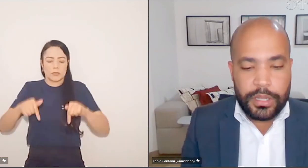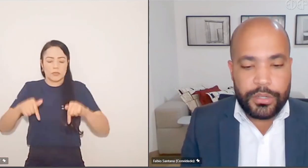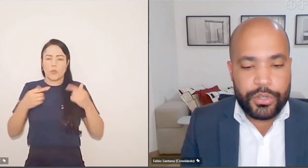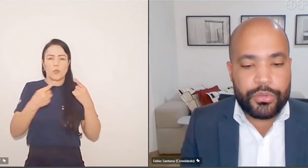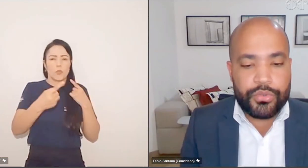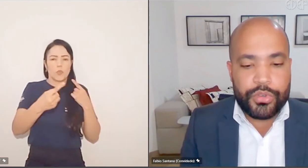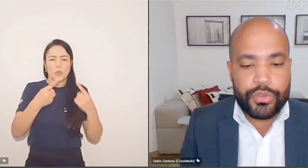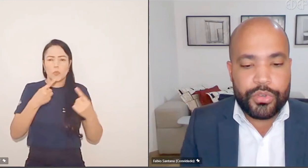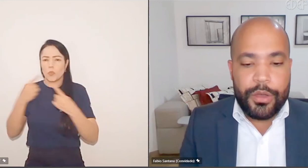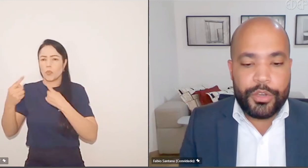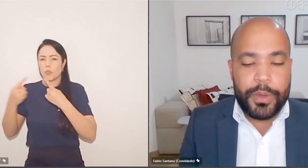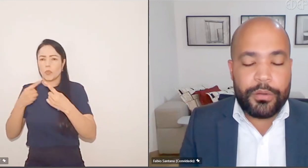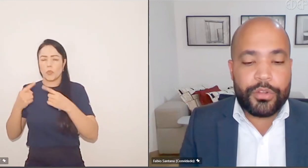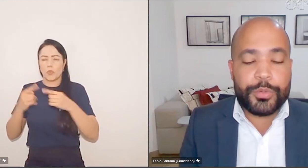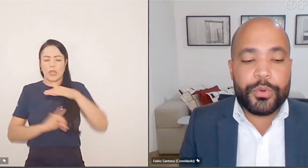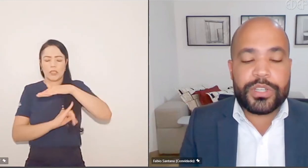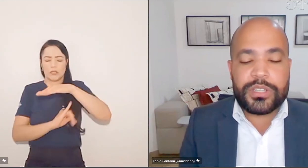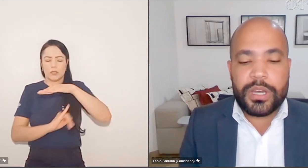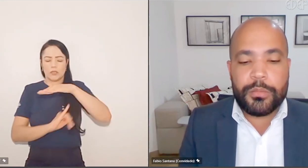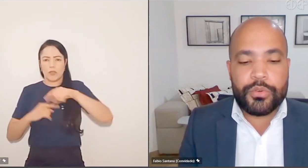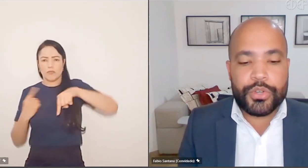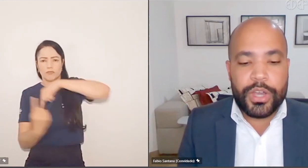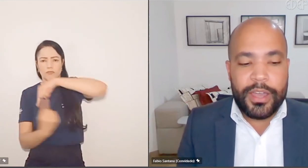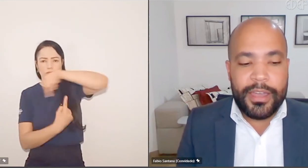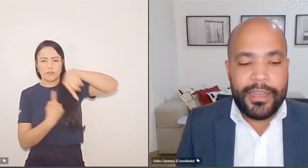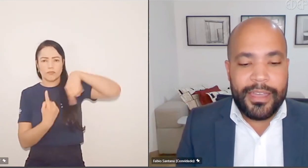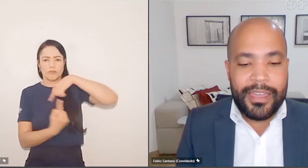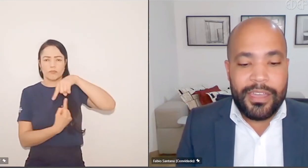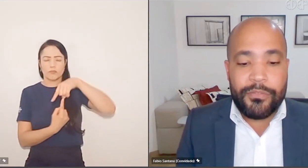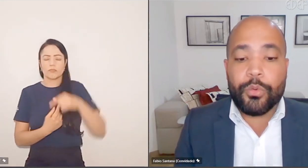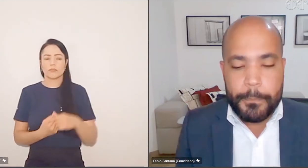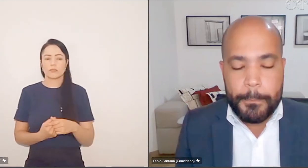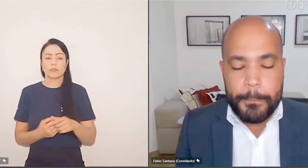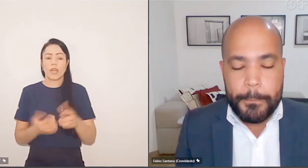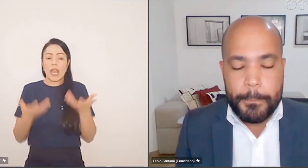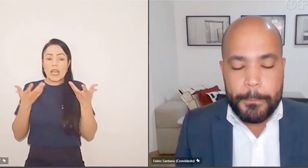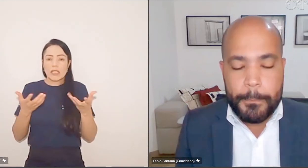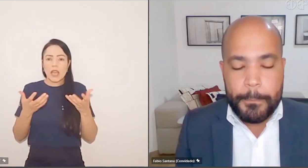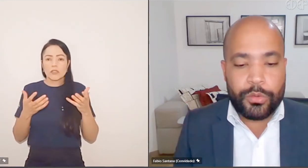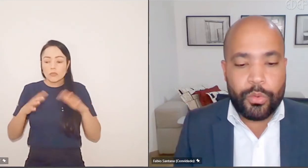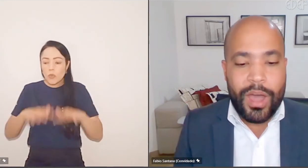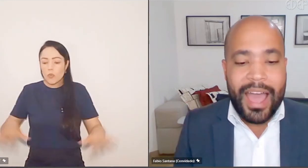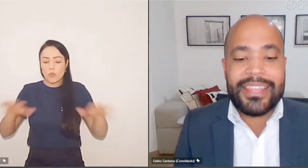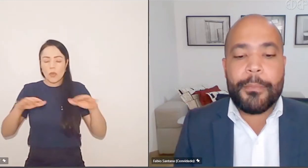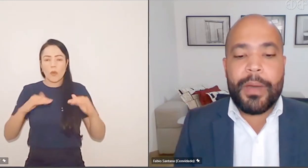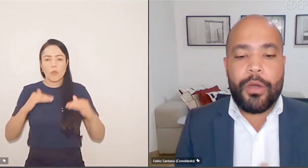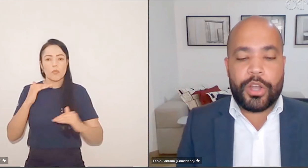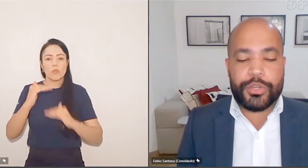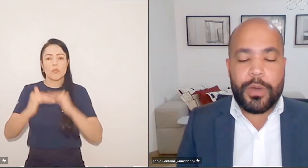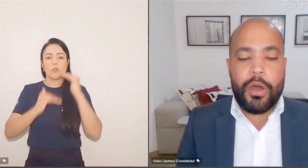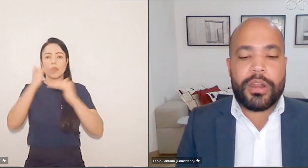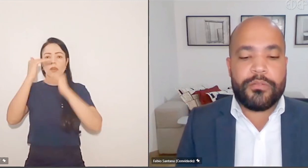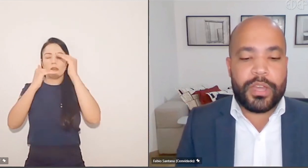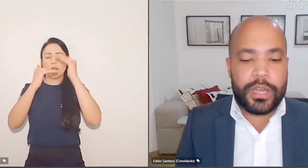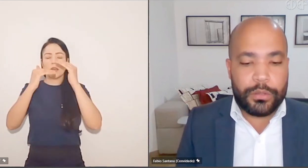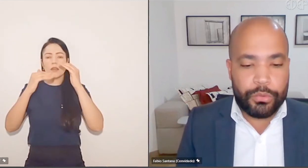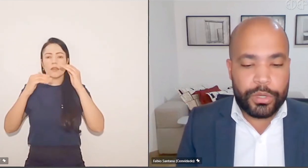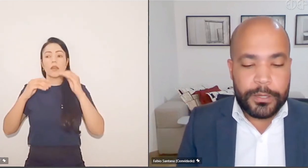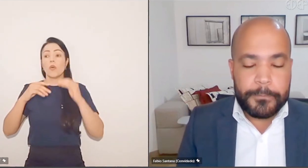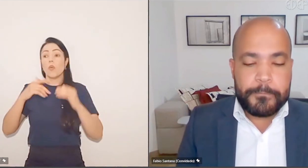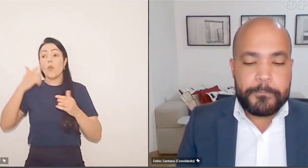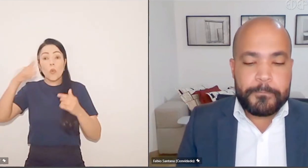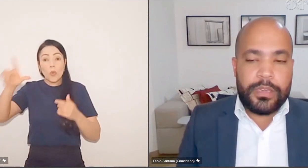interinstitucional. Eu espero que nós possamos evoluir para um evento ainda maior, de maior